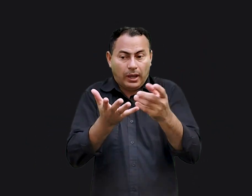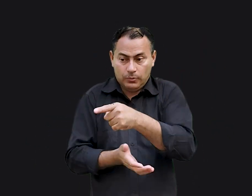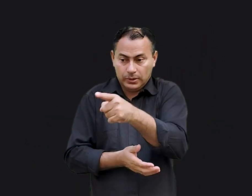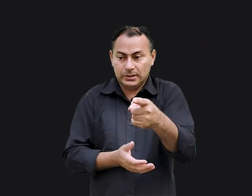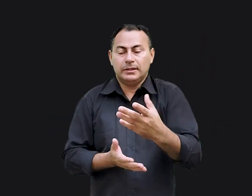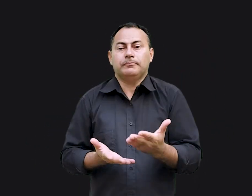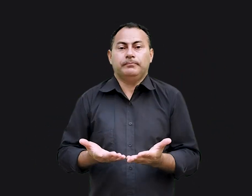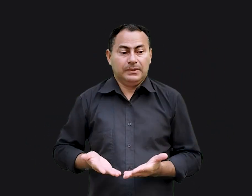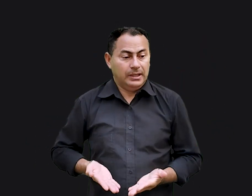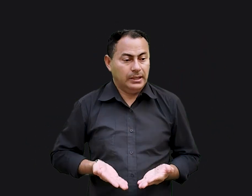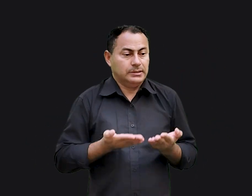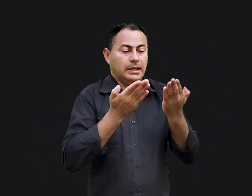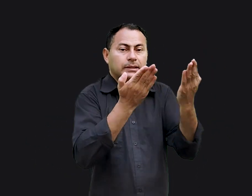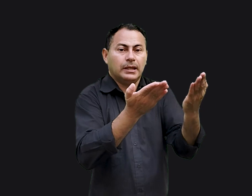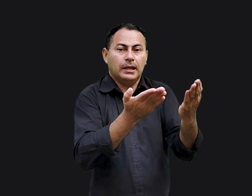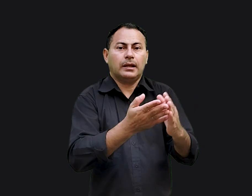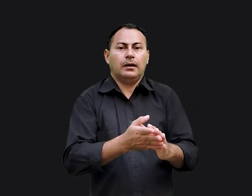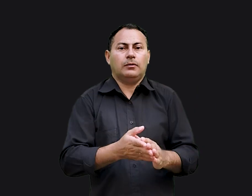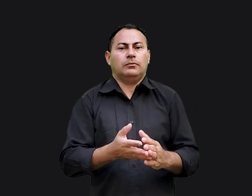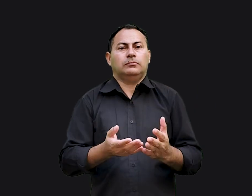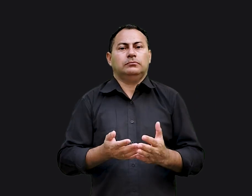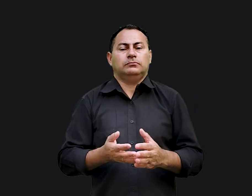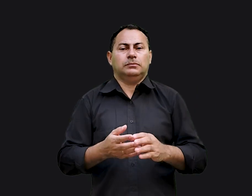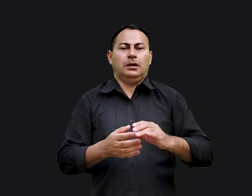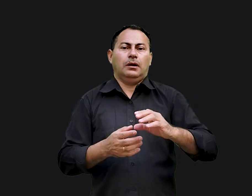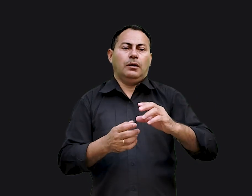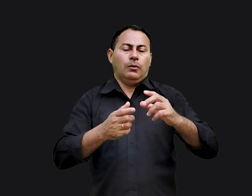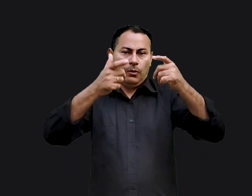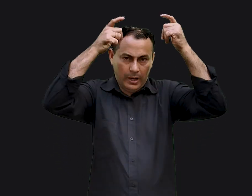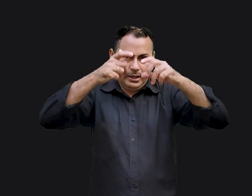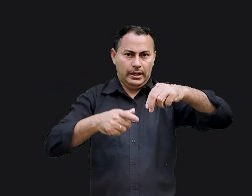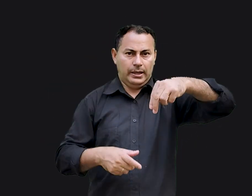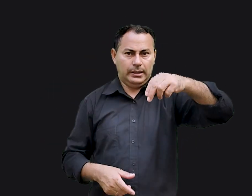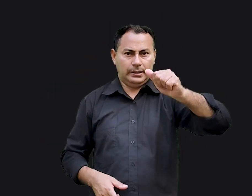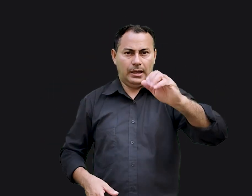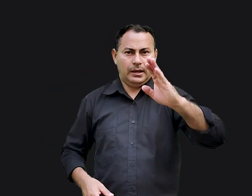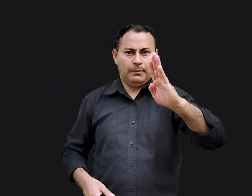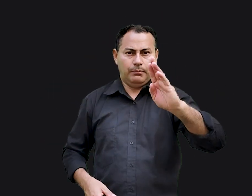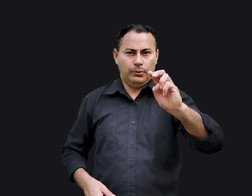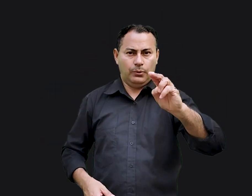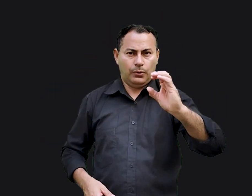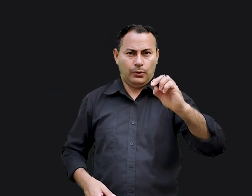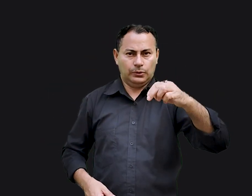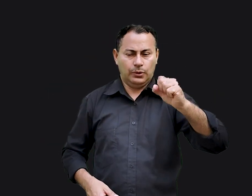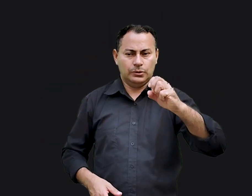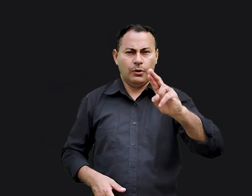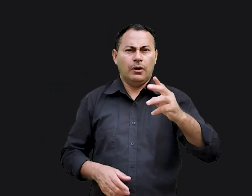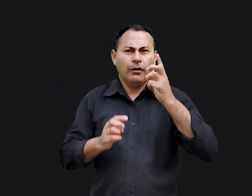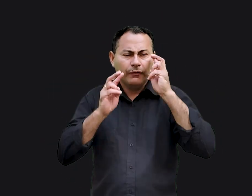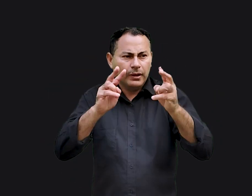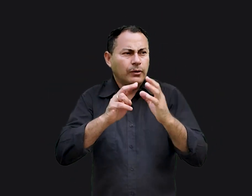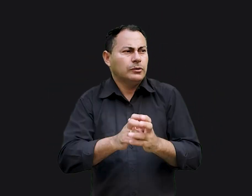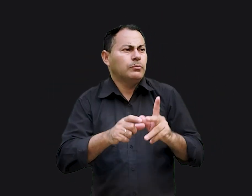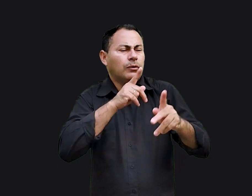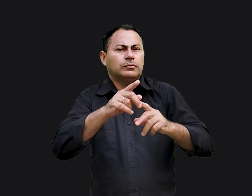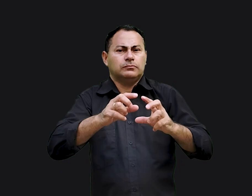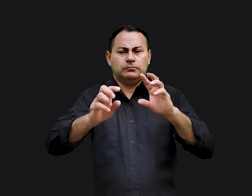Deus quer que vocês se rendam. Hoje nós vemos pessoas que se acorrentam aos portões de usinas